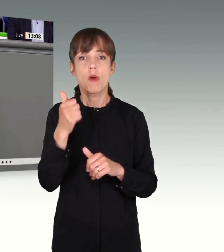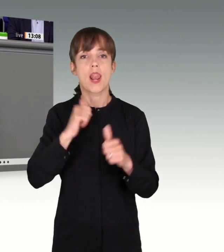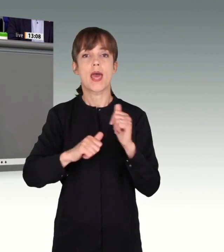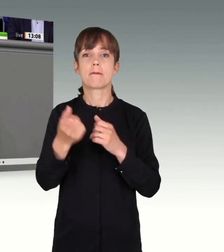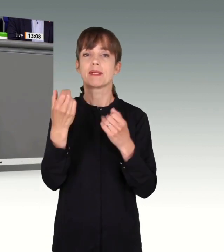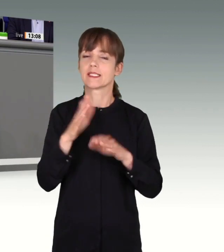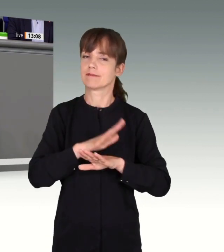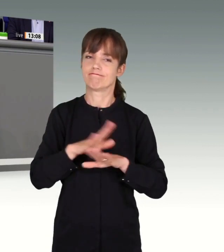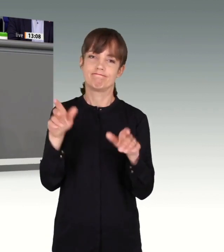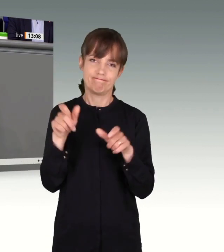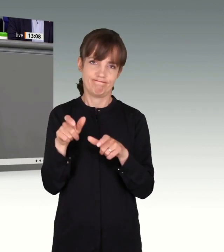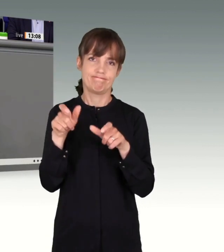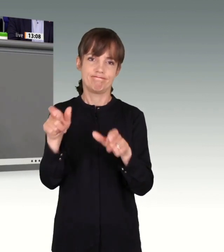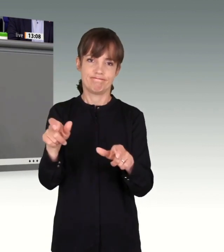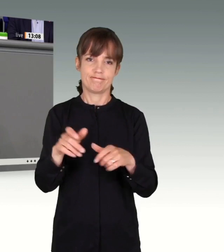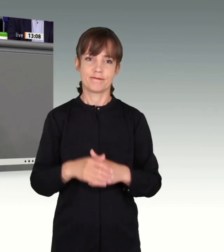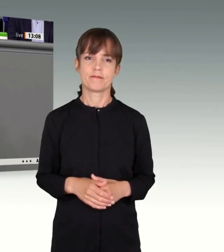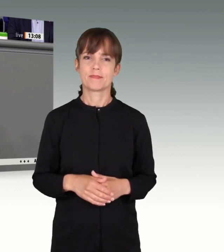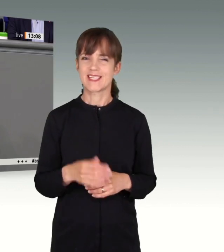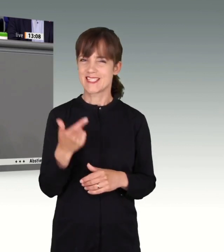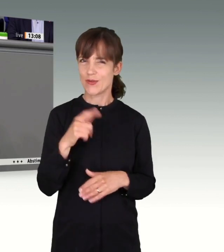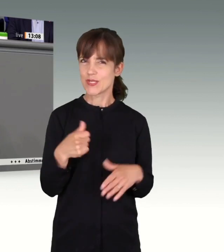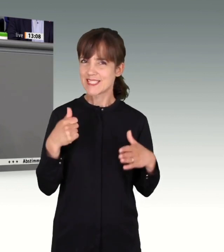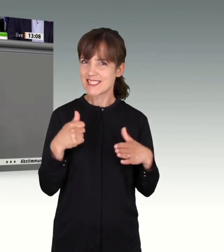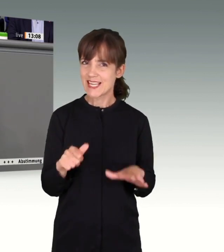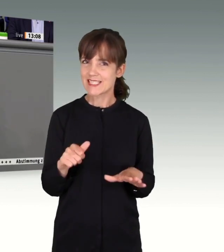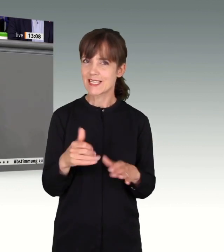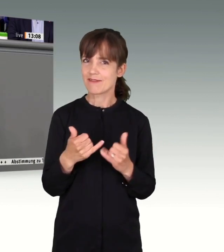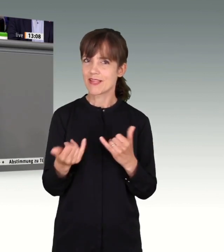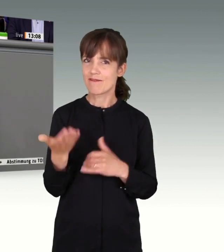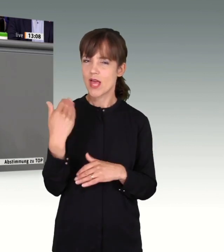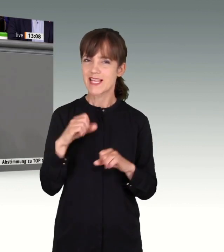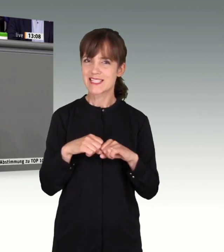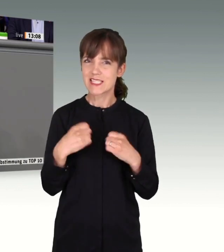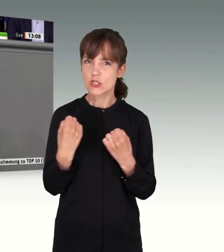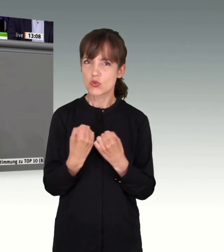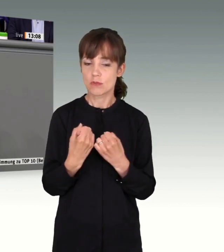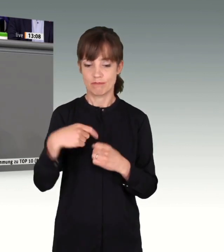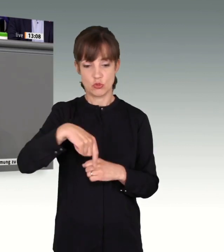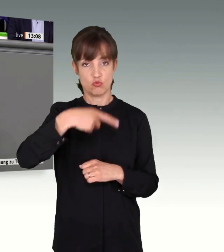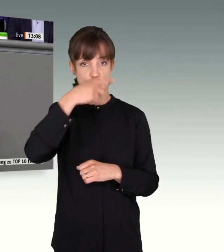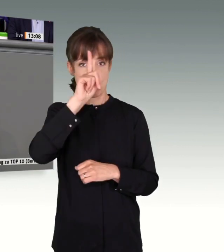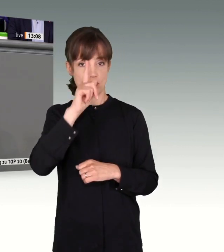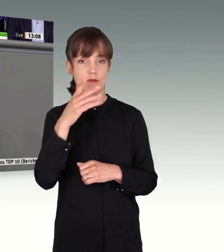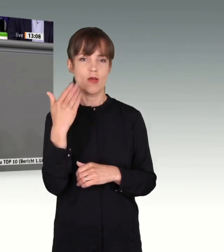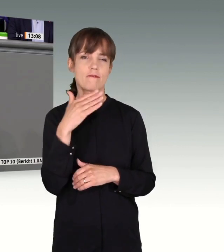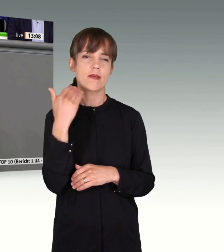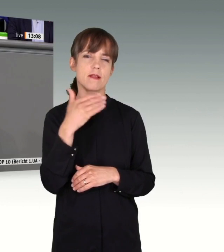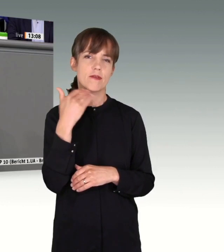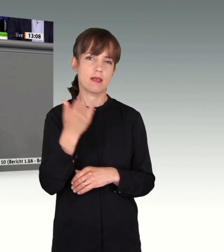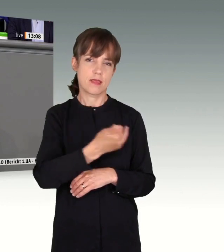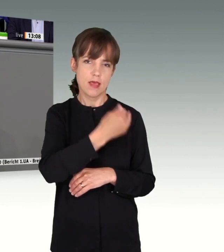Wie war die Situation 2016? Wir hatten in Deutschland viele Jahre oder